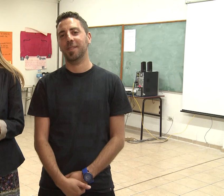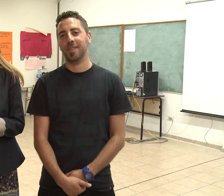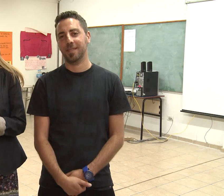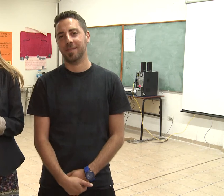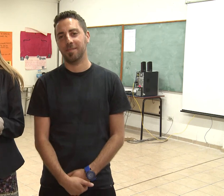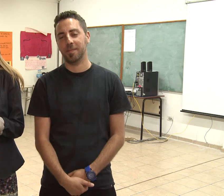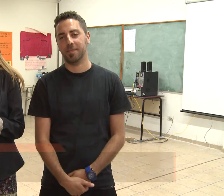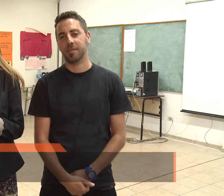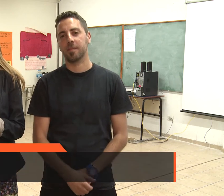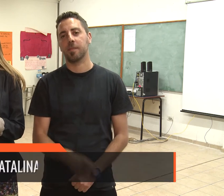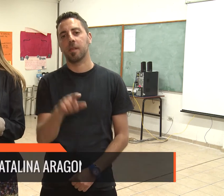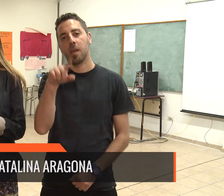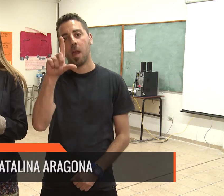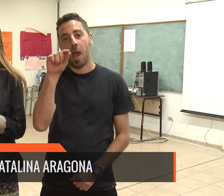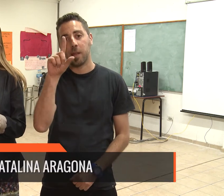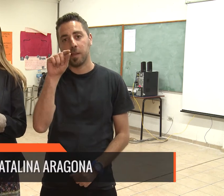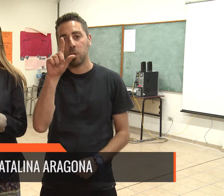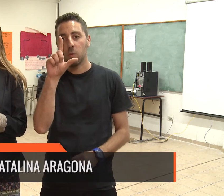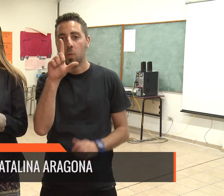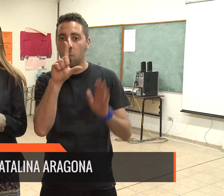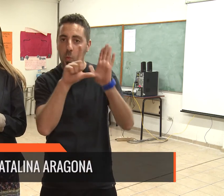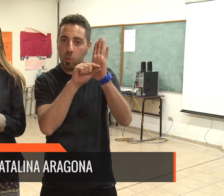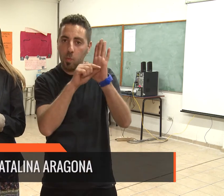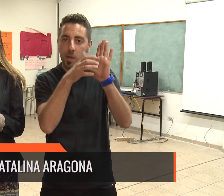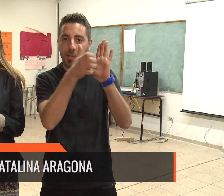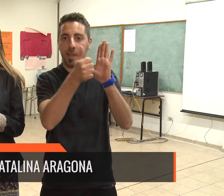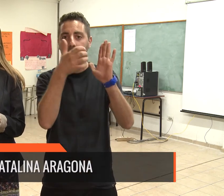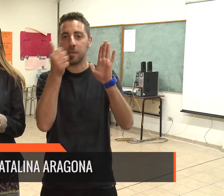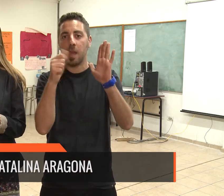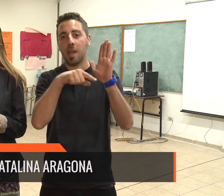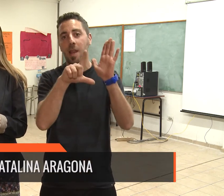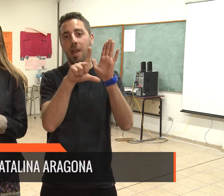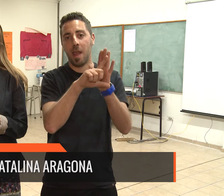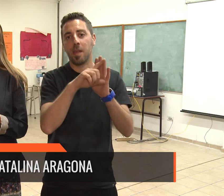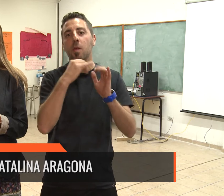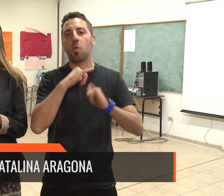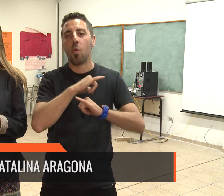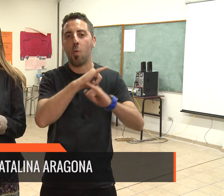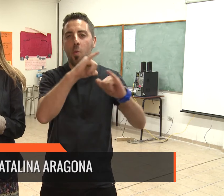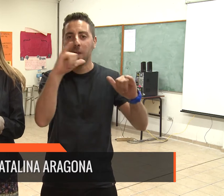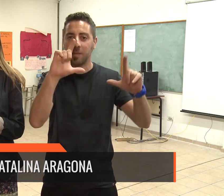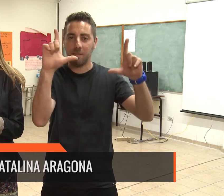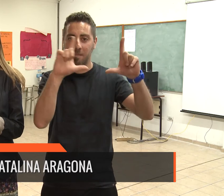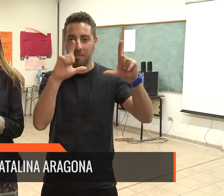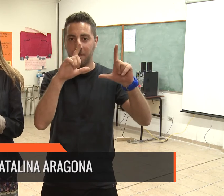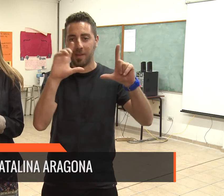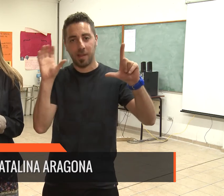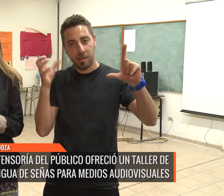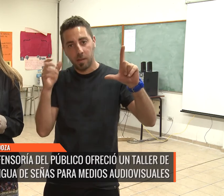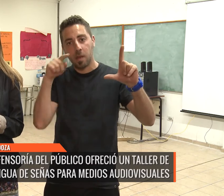El artículo 66 de la Ley de Servicios de Comunicación Audiovisual contempla la accesibilidad para personas con discapacidad.